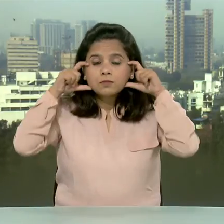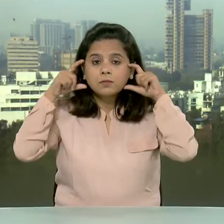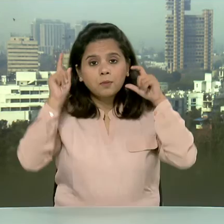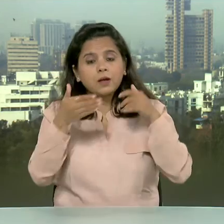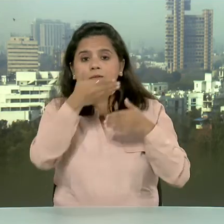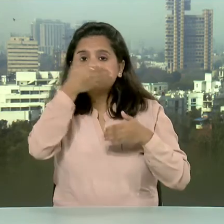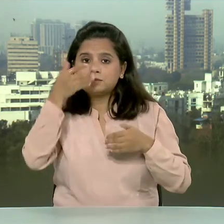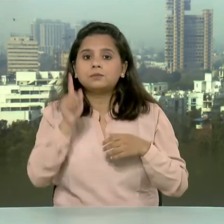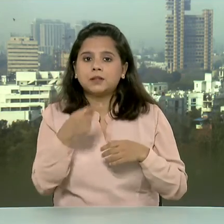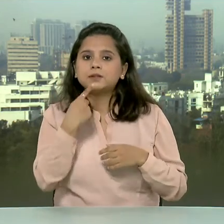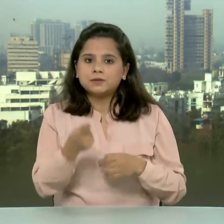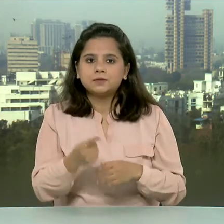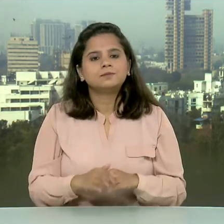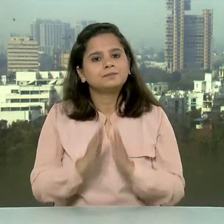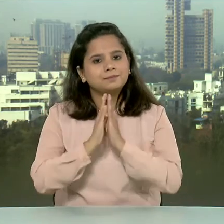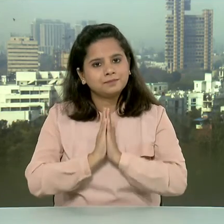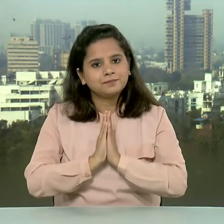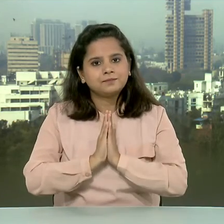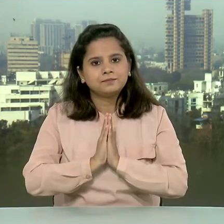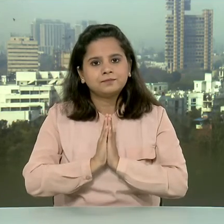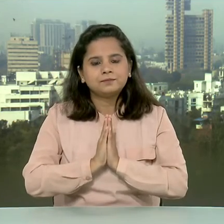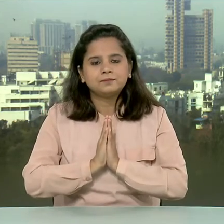ठटक कर रखें नमस्कार